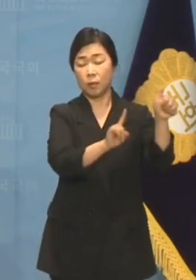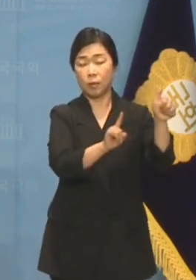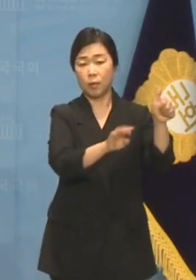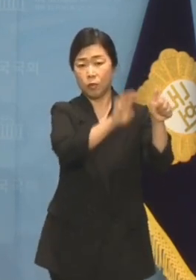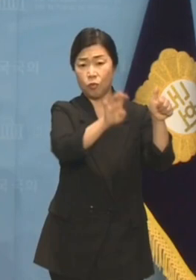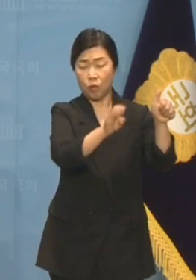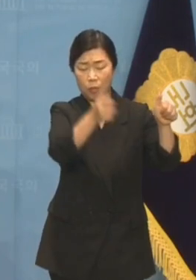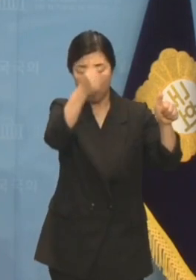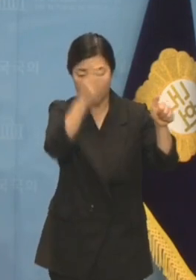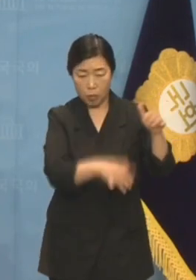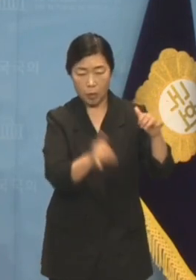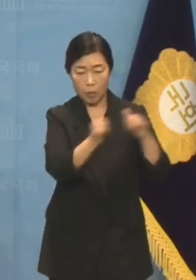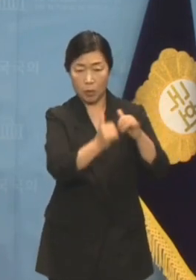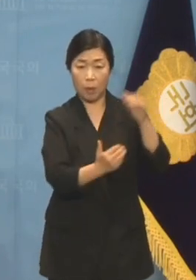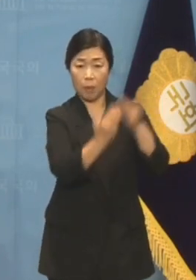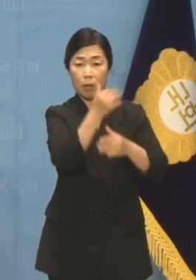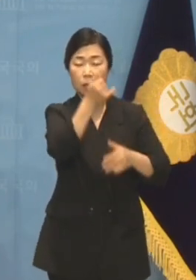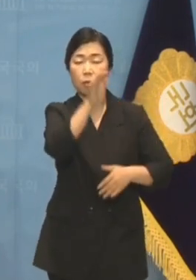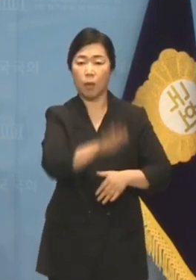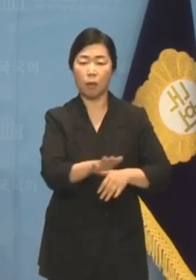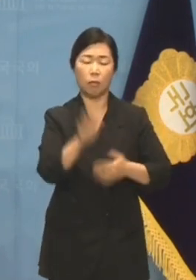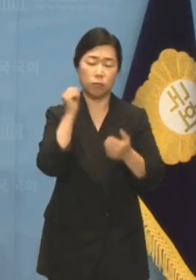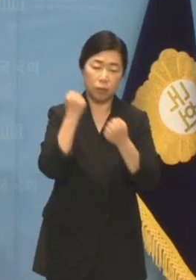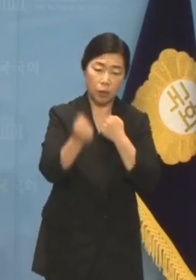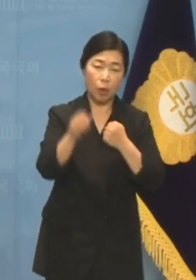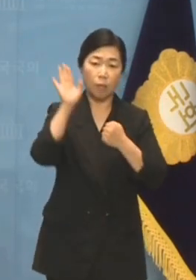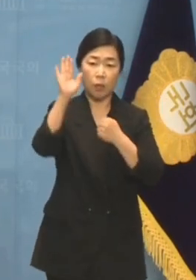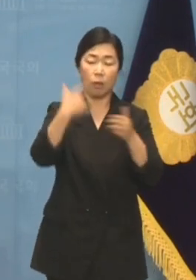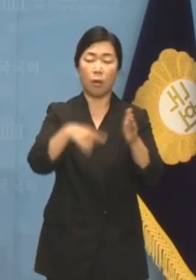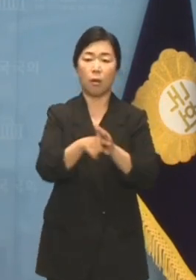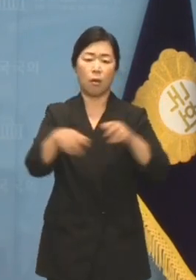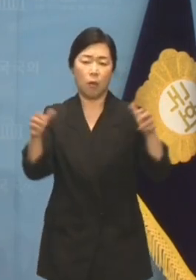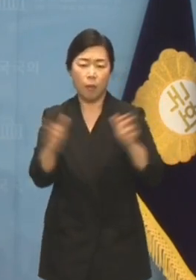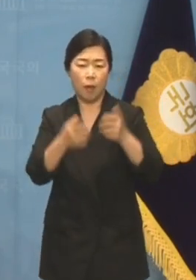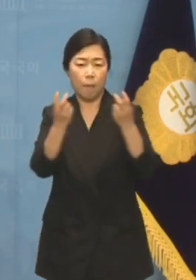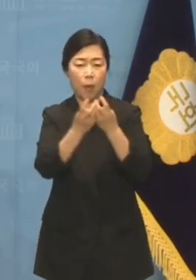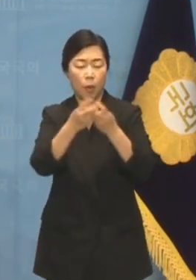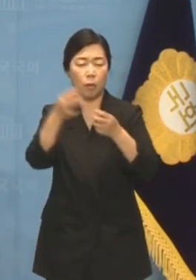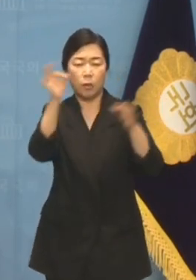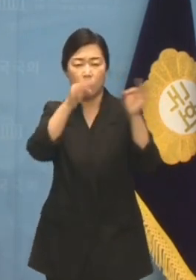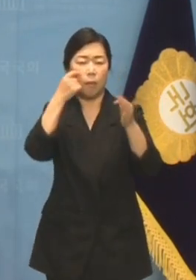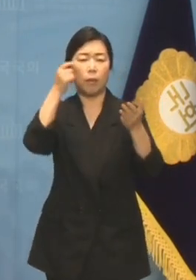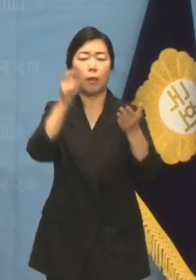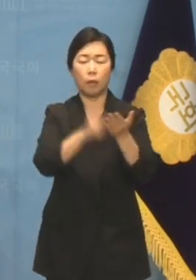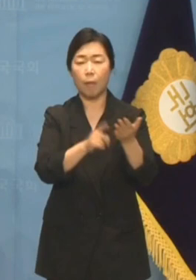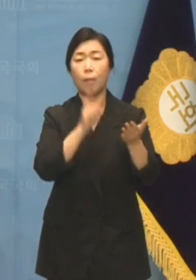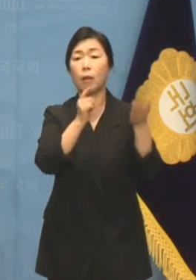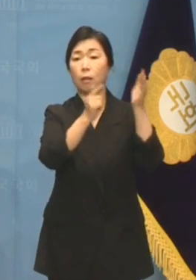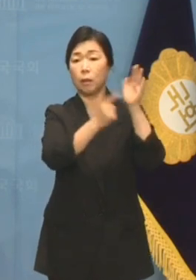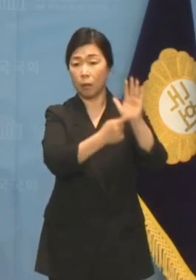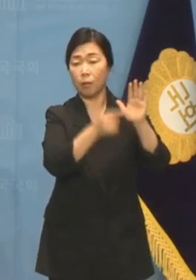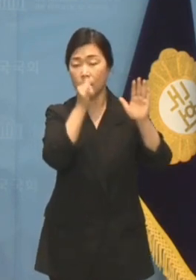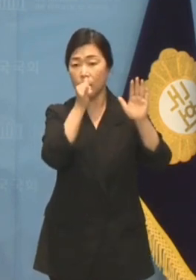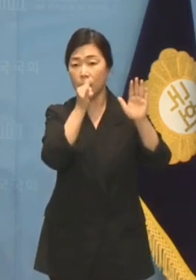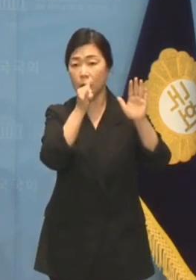전쟁을 겪었지만 그럼에도 불구하고 미래를 위해 협력할 방안을 찾았다고 강변했습니다.